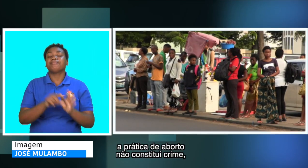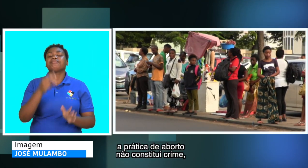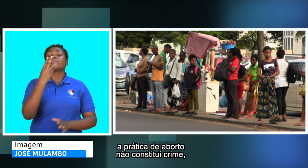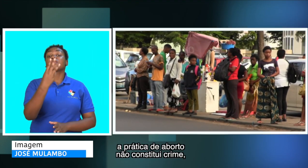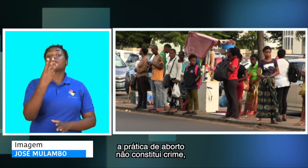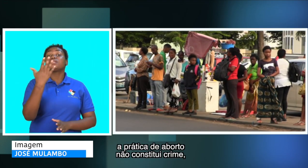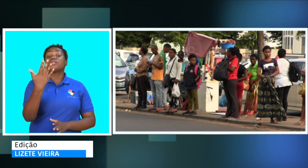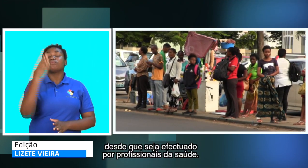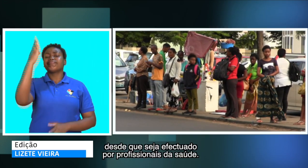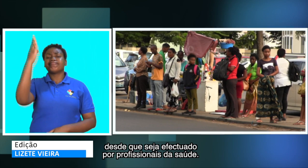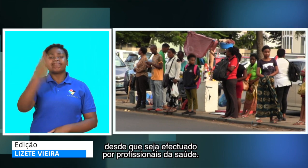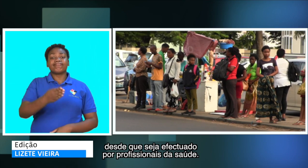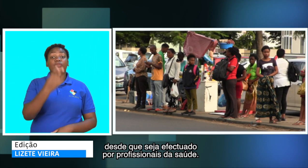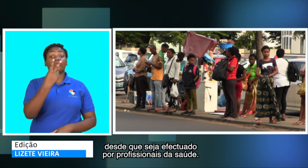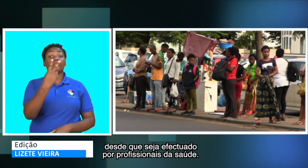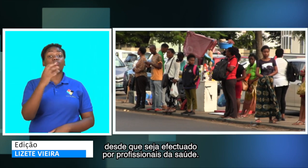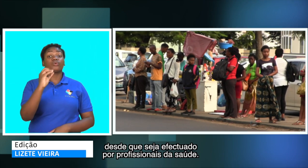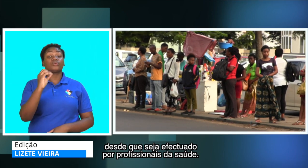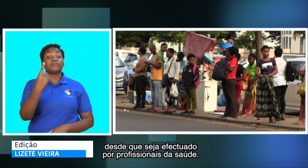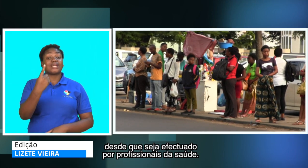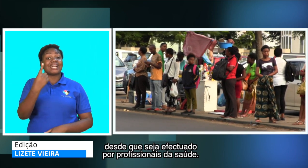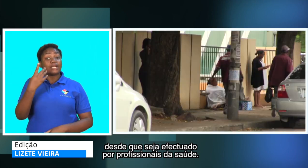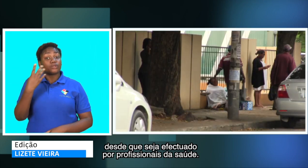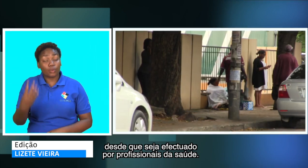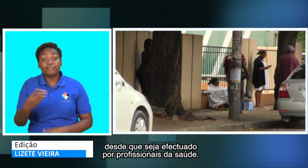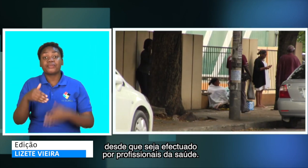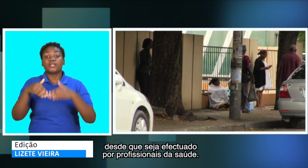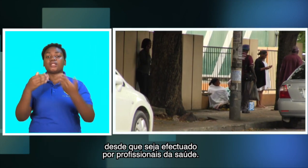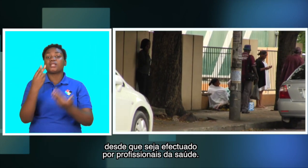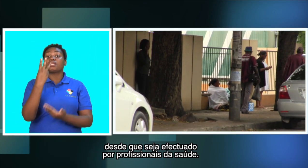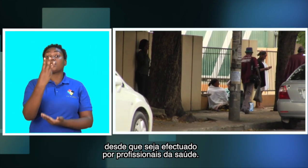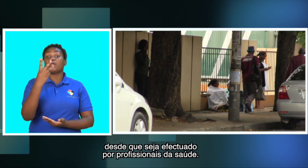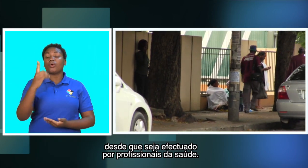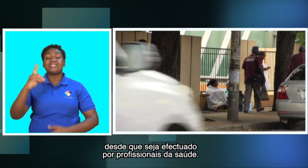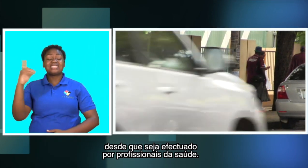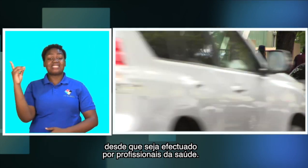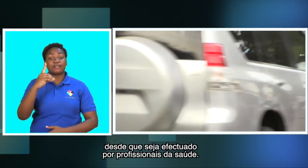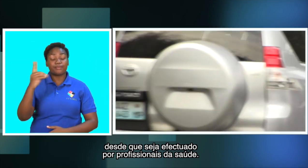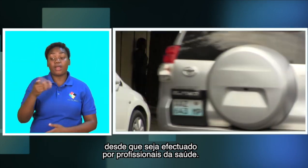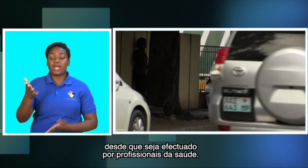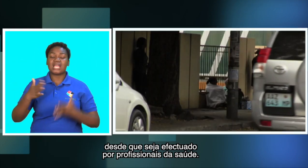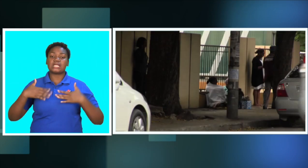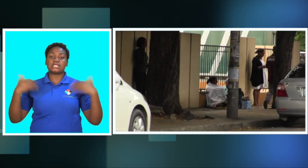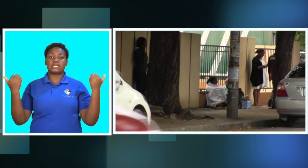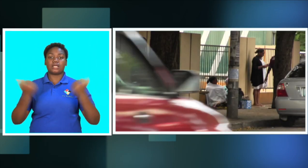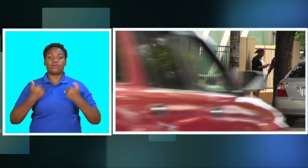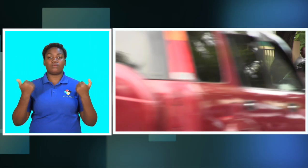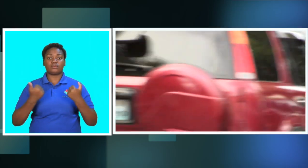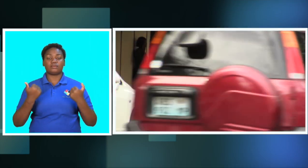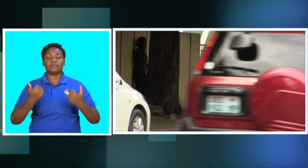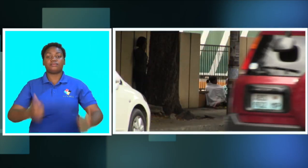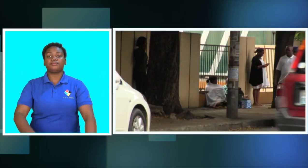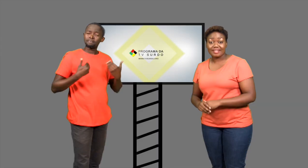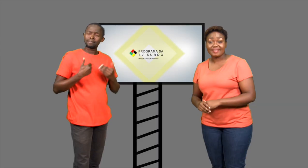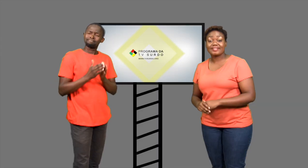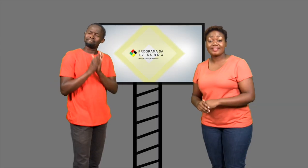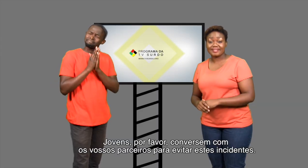crime, desde que seja efetuado por profissionais de saúde. Jovens,